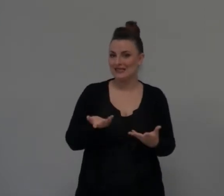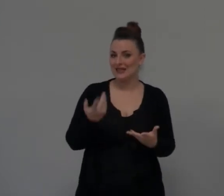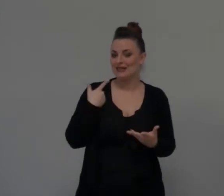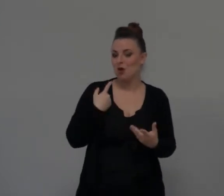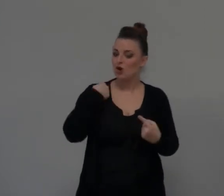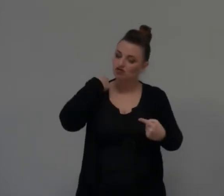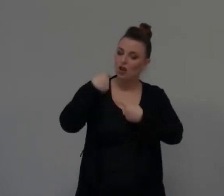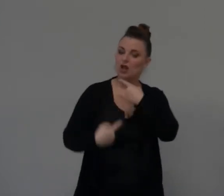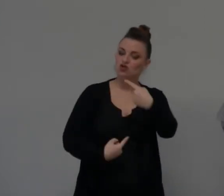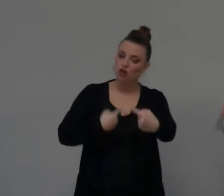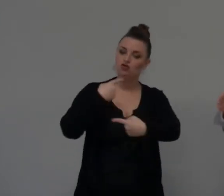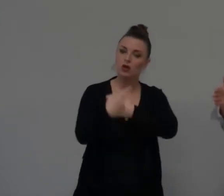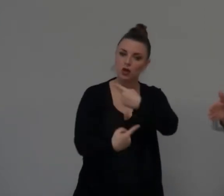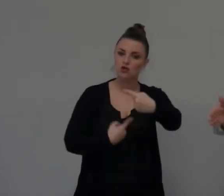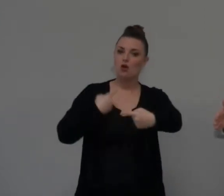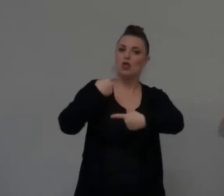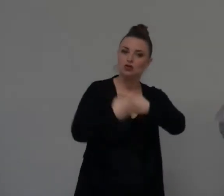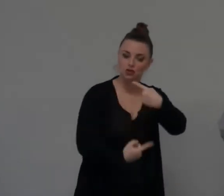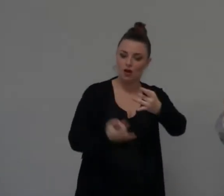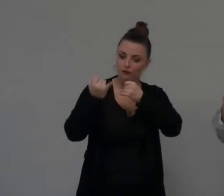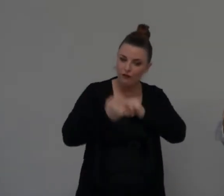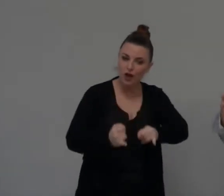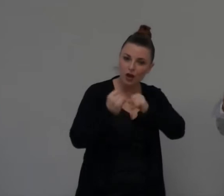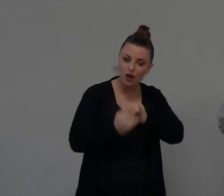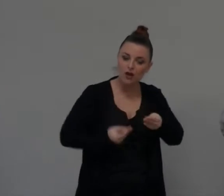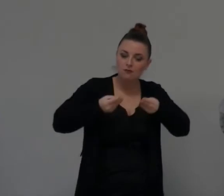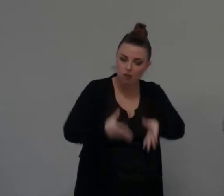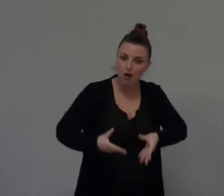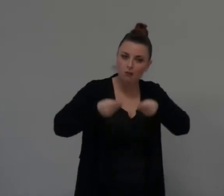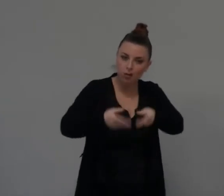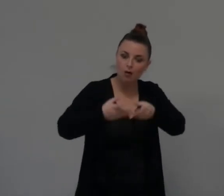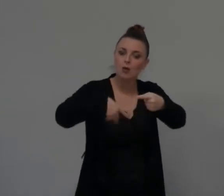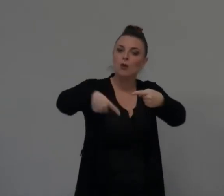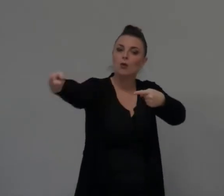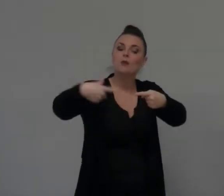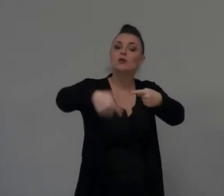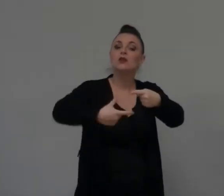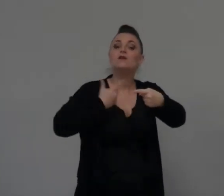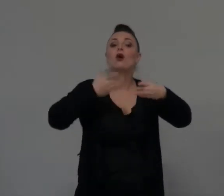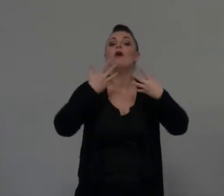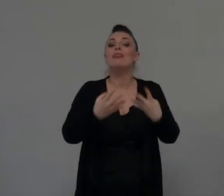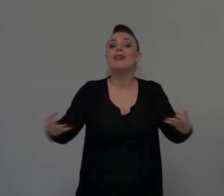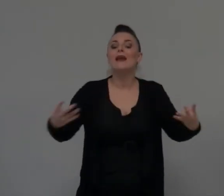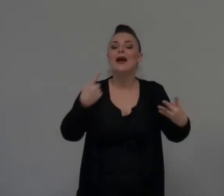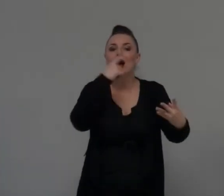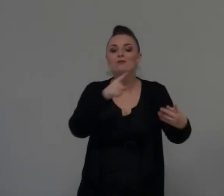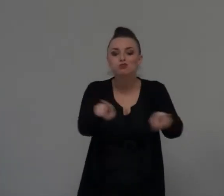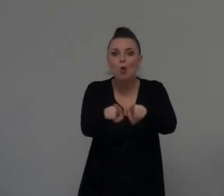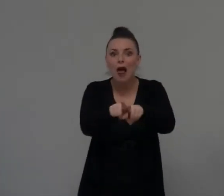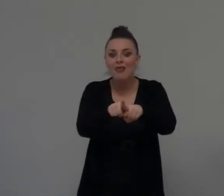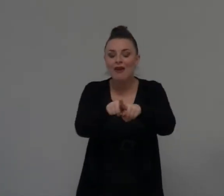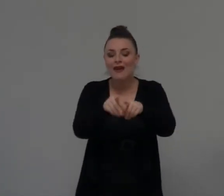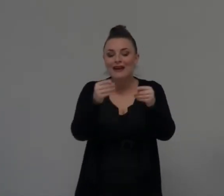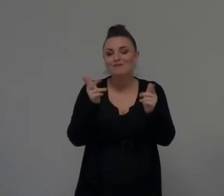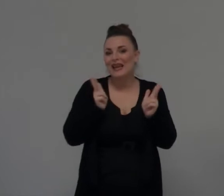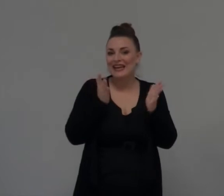tramandata Di generazione in generazione Così che rimanisse la ricchezza della famiglia Che la famiglia potesse andare